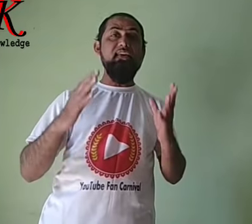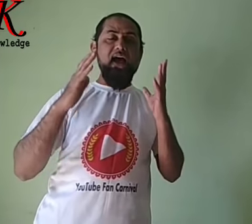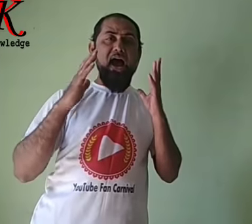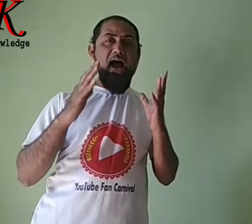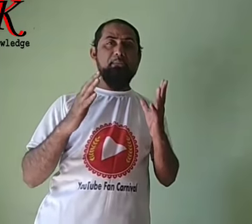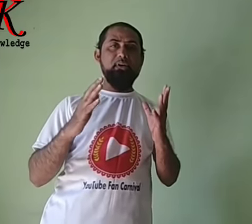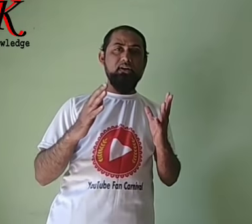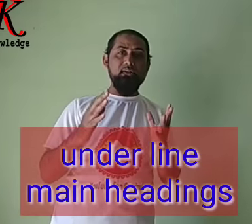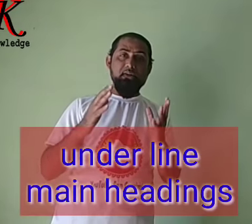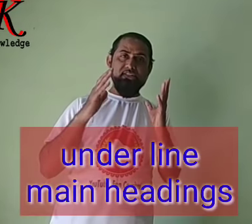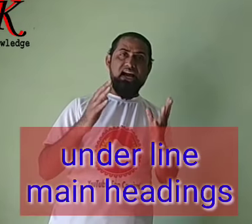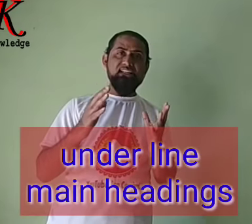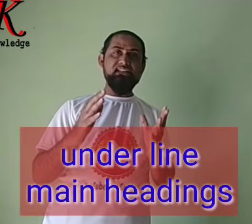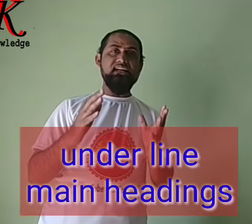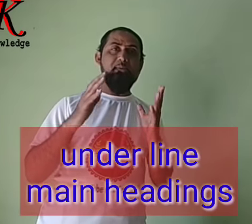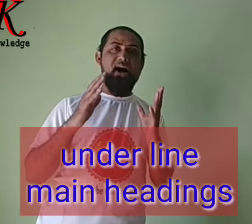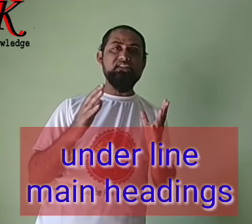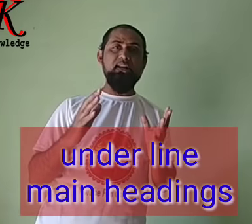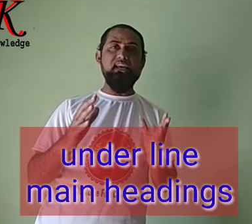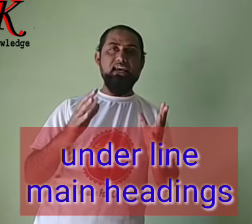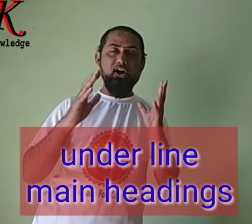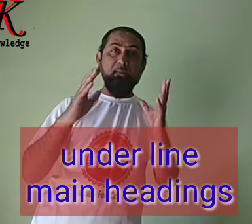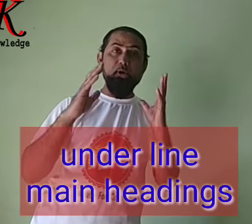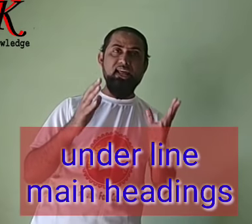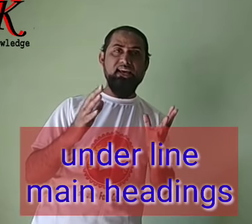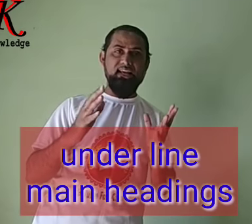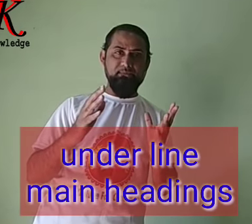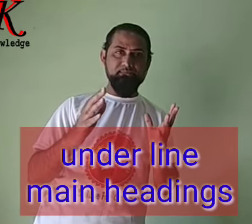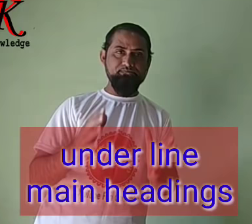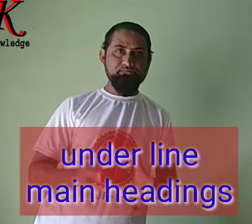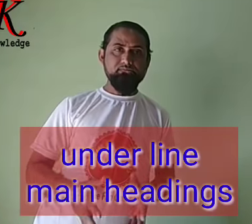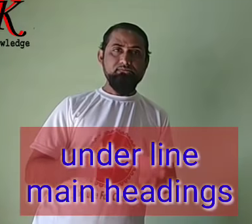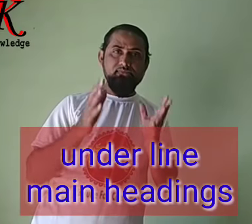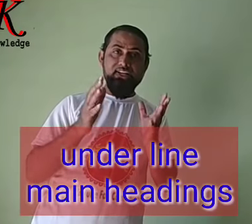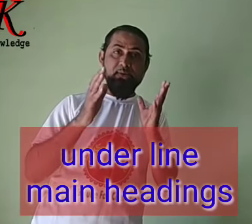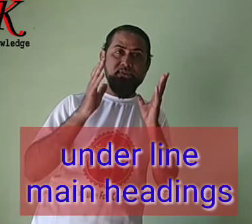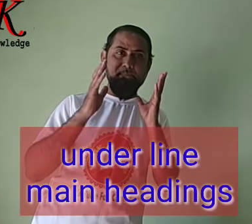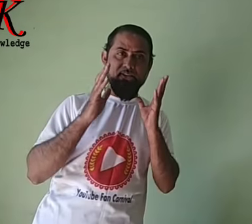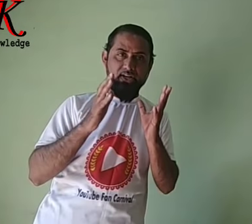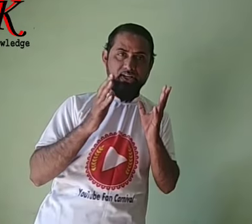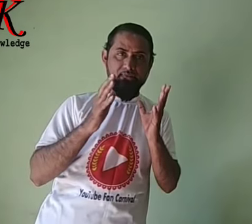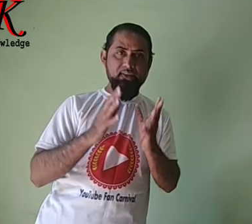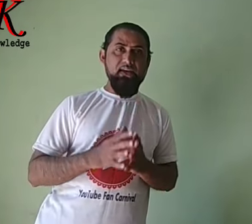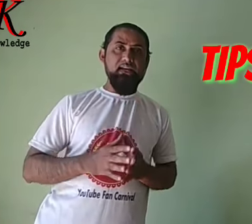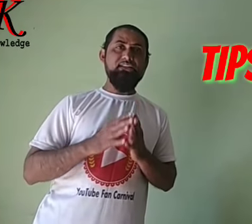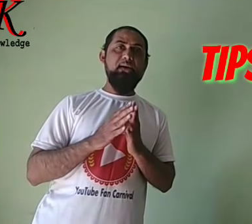आप ज्याद से ज्यादा मार्स मिलेंगे और आप भूलेंगे नहीं टिप्स नमबर त्री जब